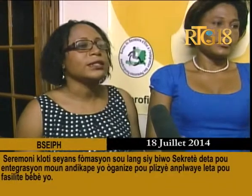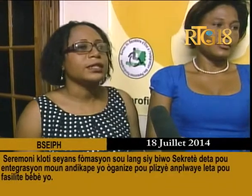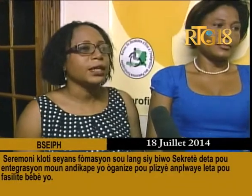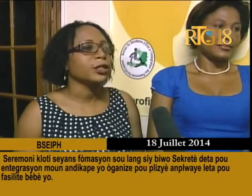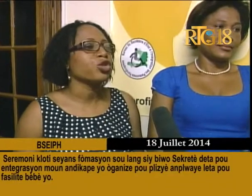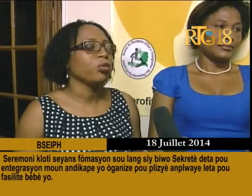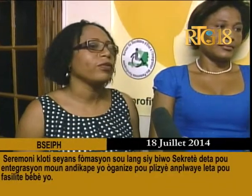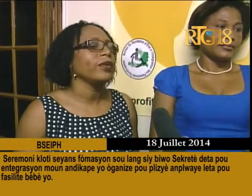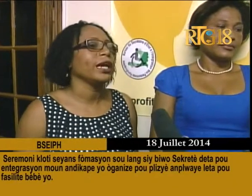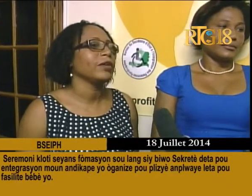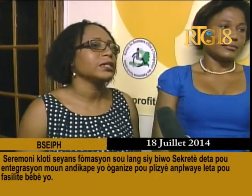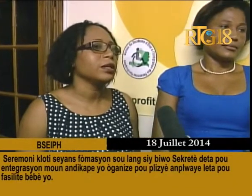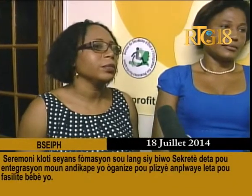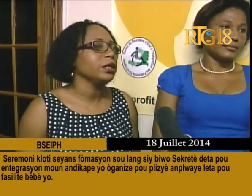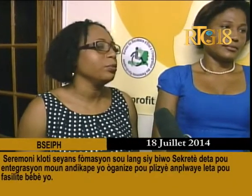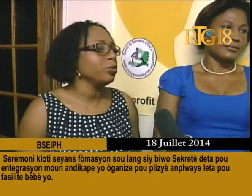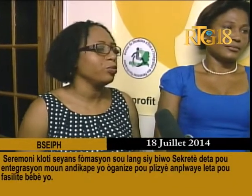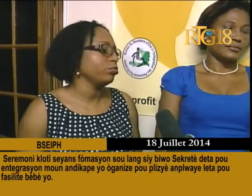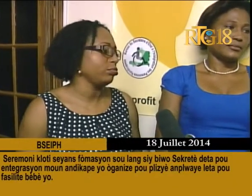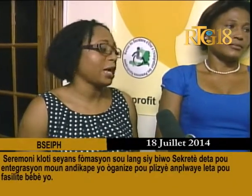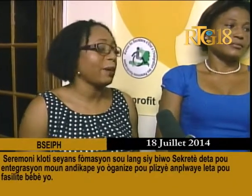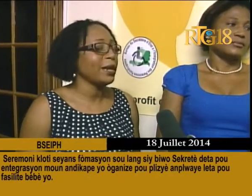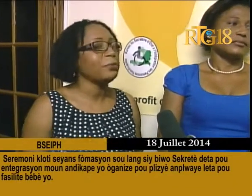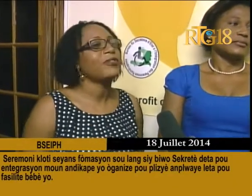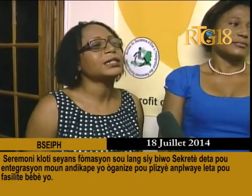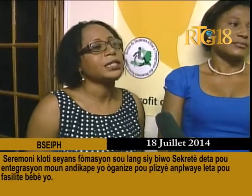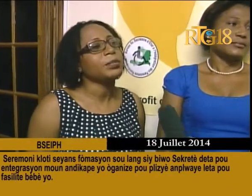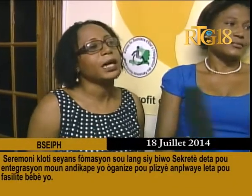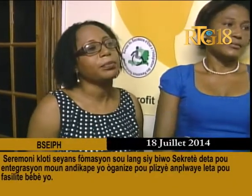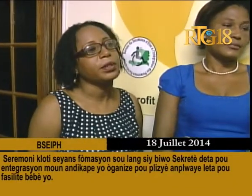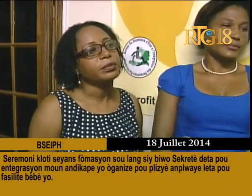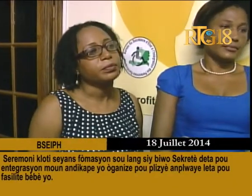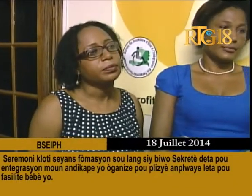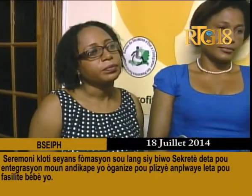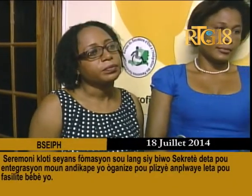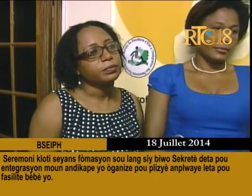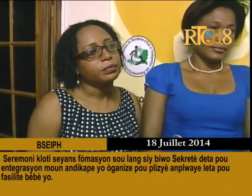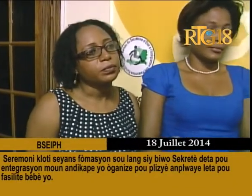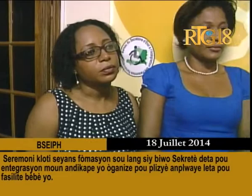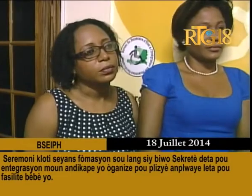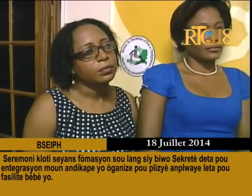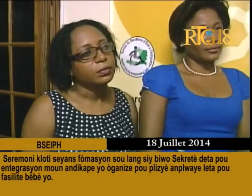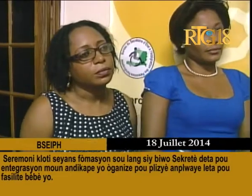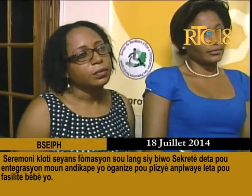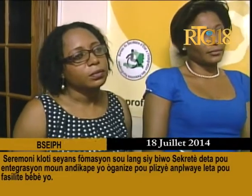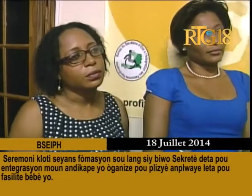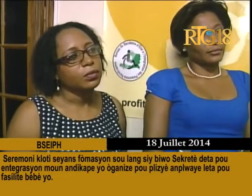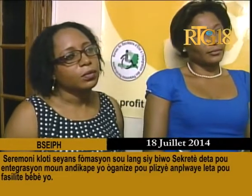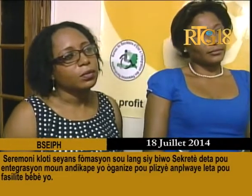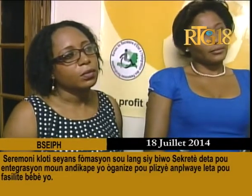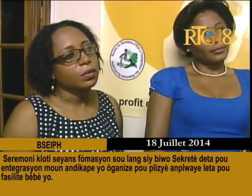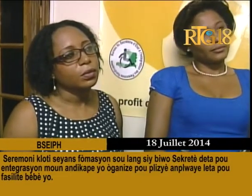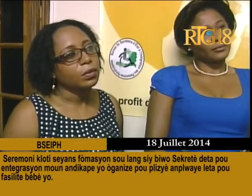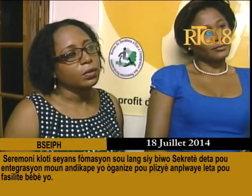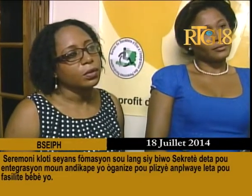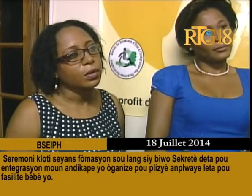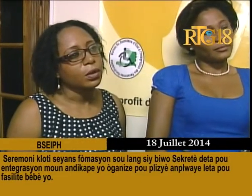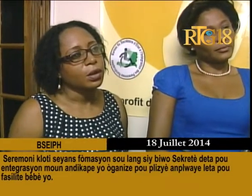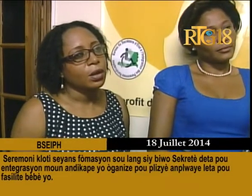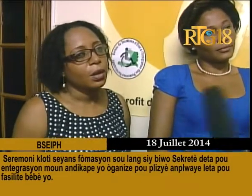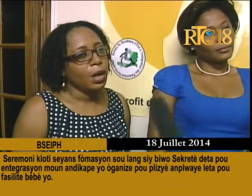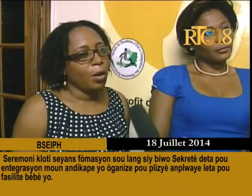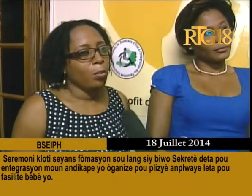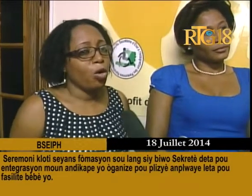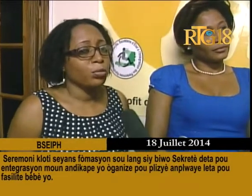mwen tou gonti seyans, ke mwen fè avèk zami, api koni kwa pa bèlè pi fasil. Mwen ki boko a ten nivou formasyon sa, ki so da